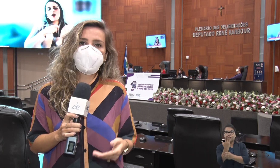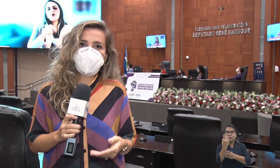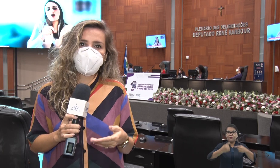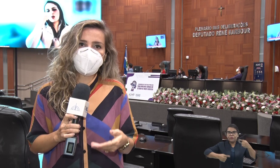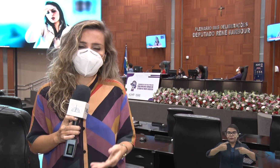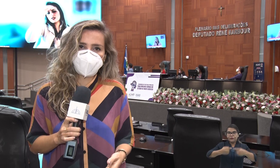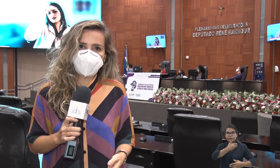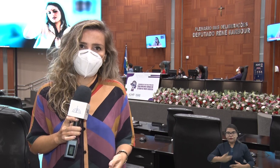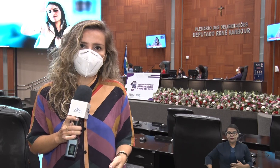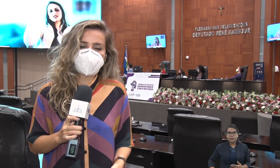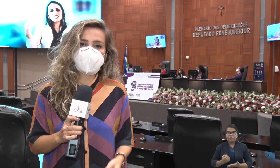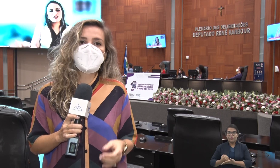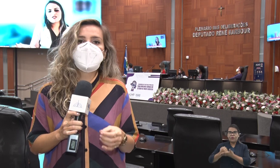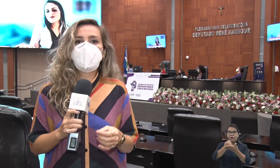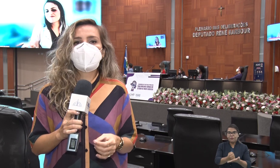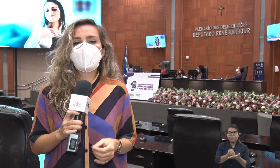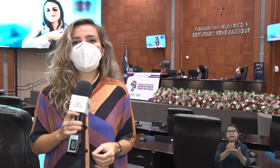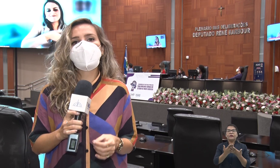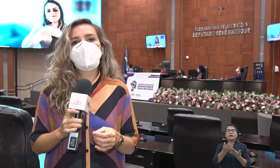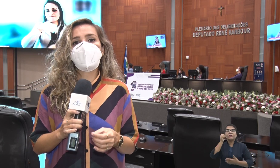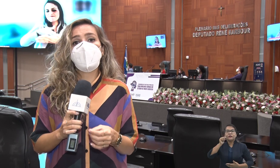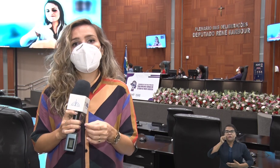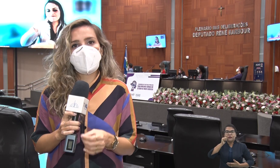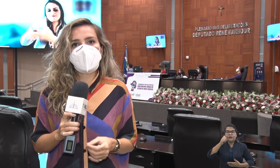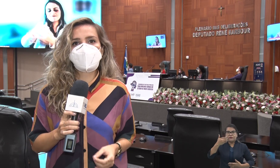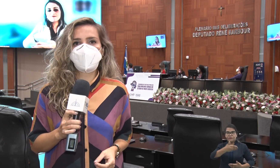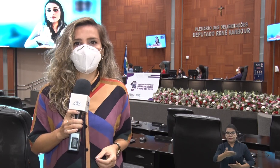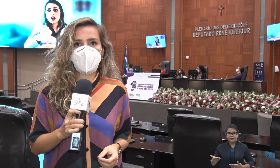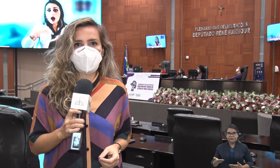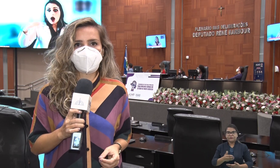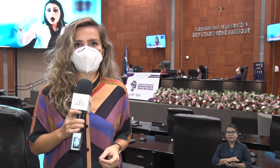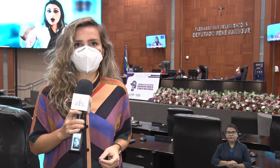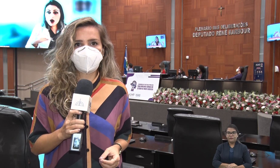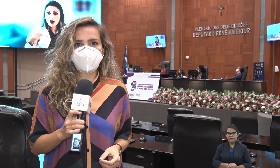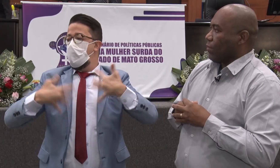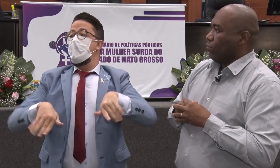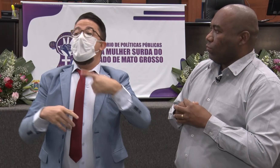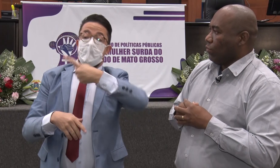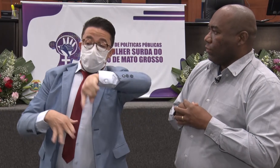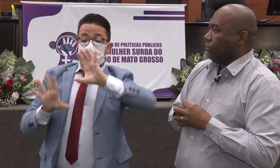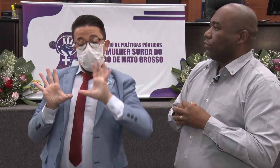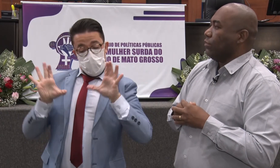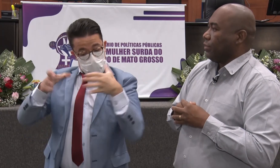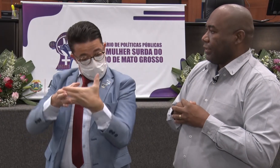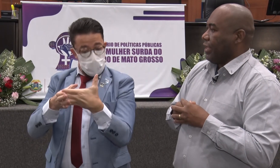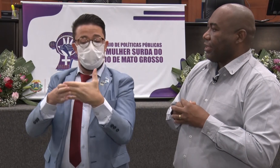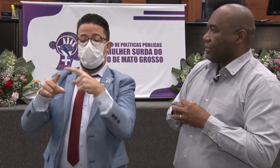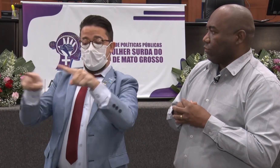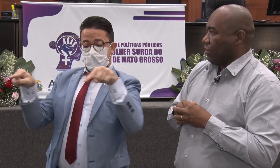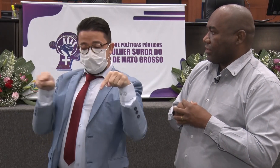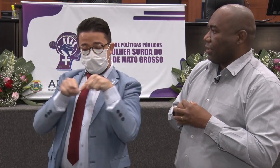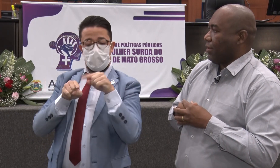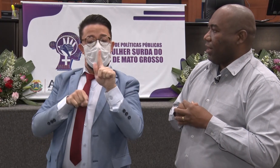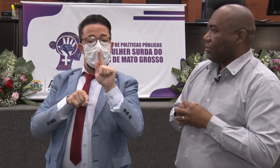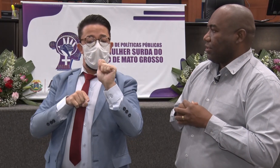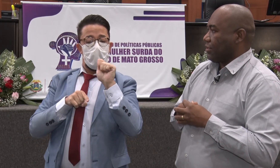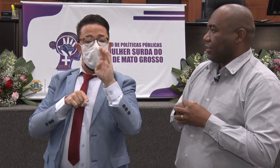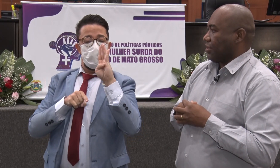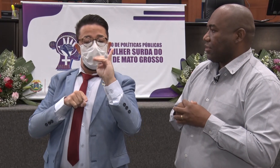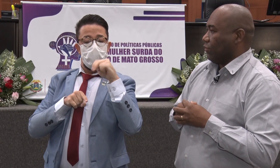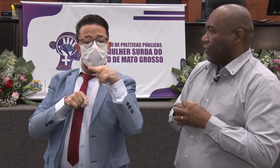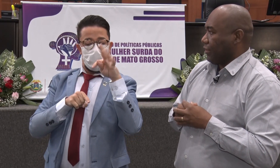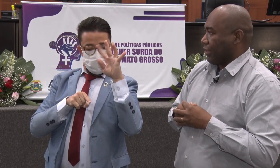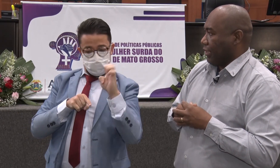novas políticas públicas que atendam também a essas mulheres. Muito enriquecedor esse trabalho